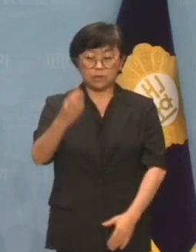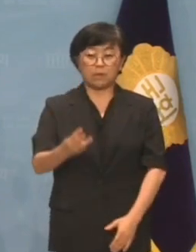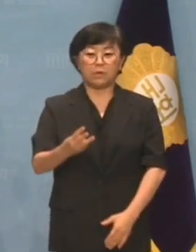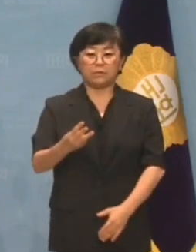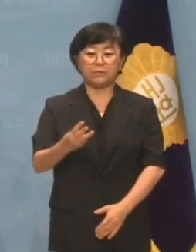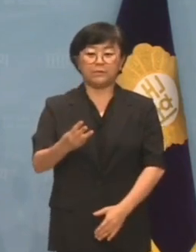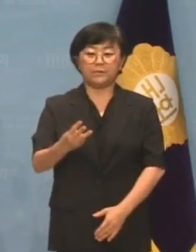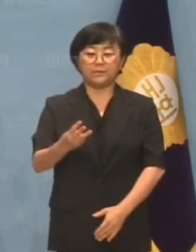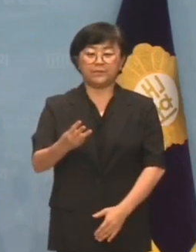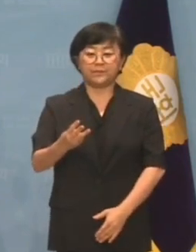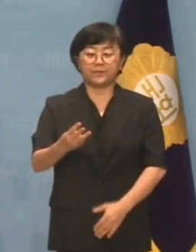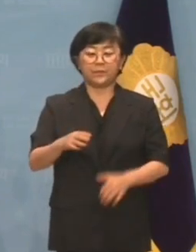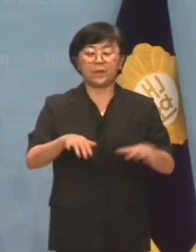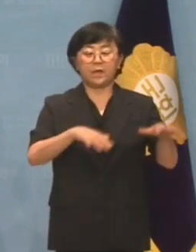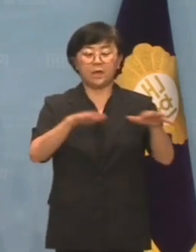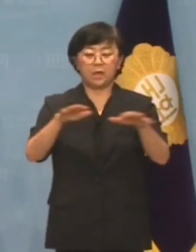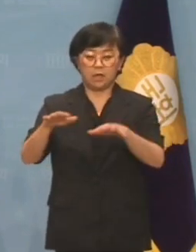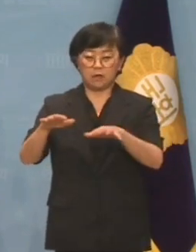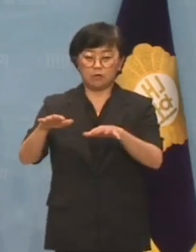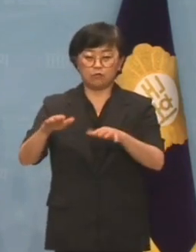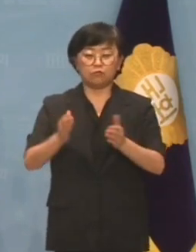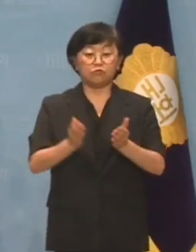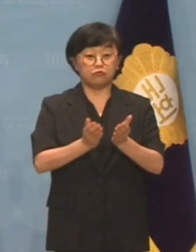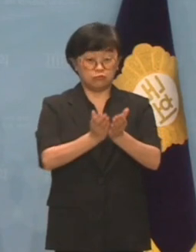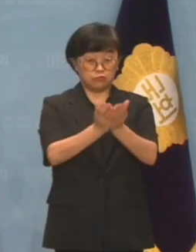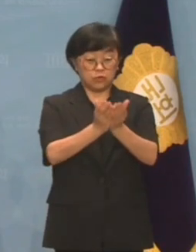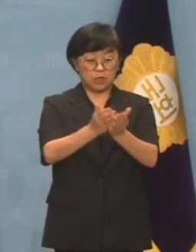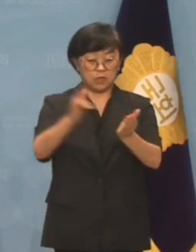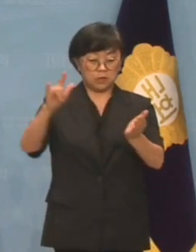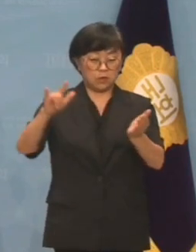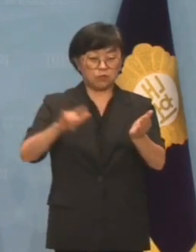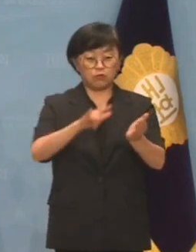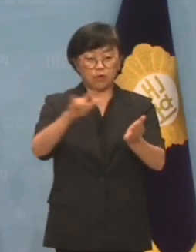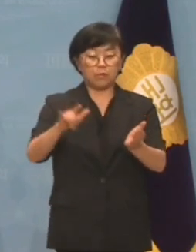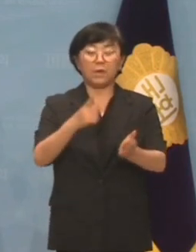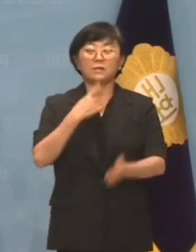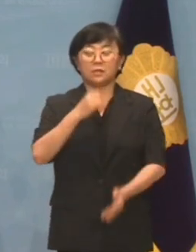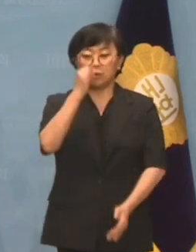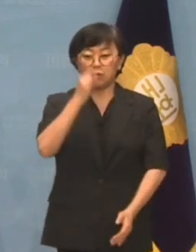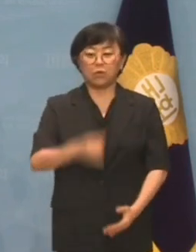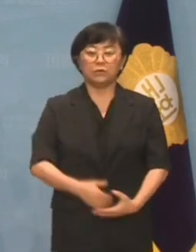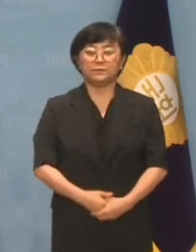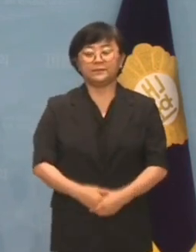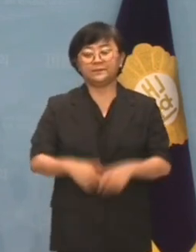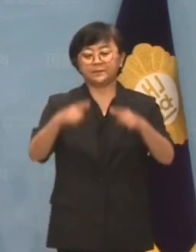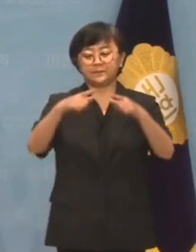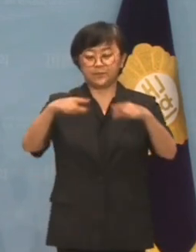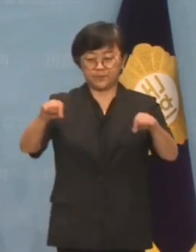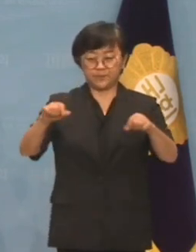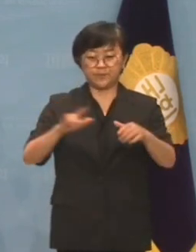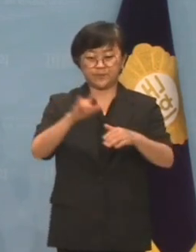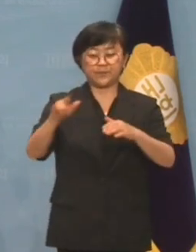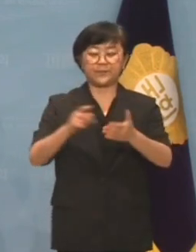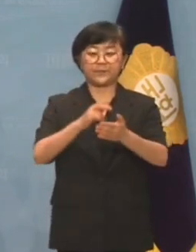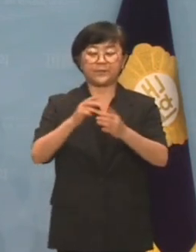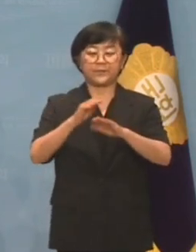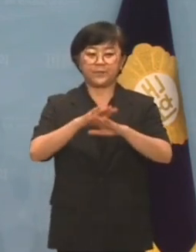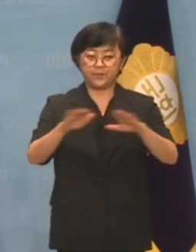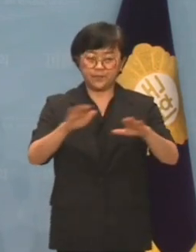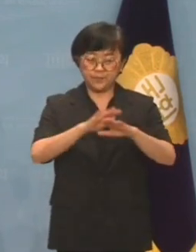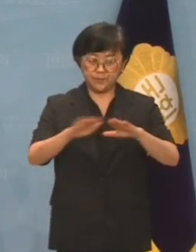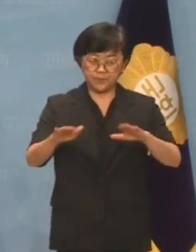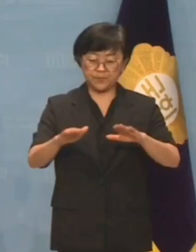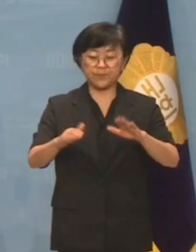대한민국 해군 함정을 향해 저공 위협 비행을 벌였고 일본 초계기 대응 지침은